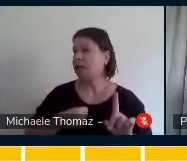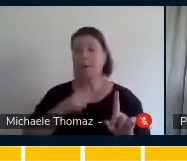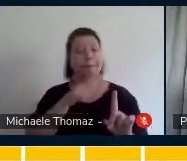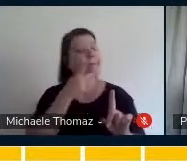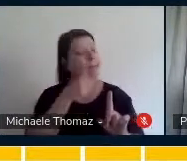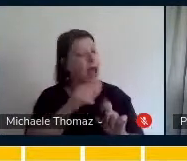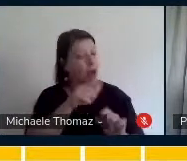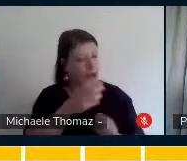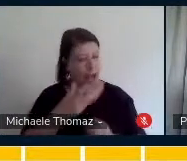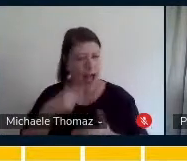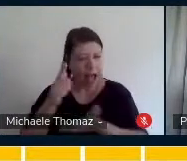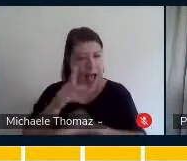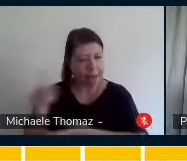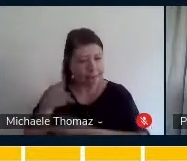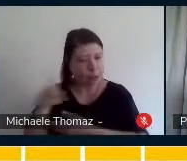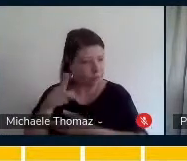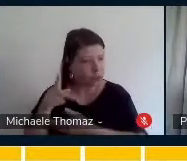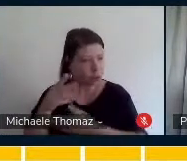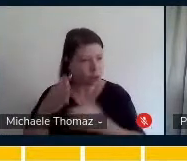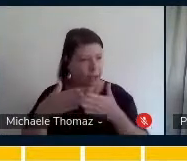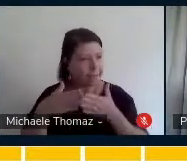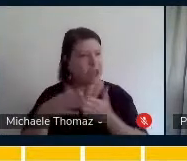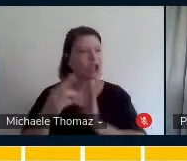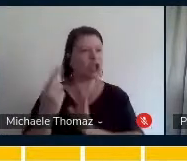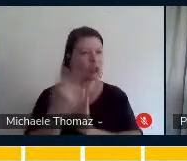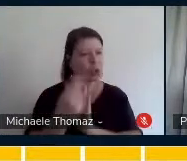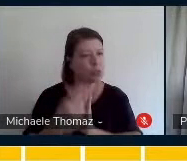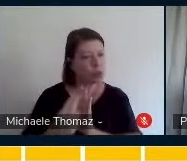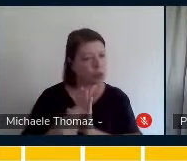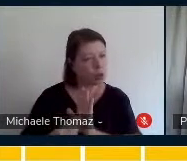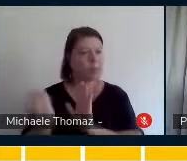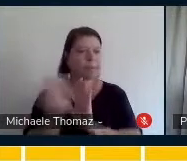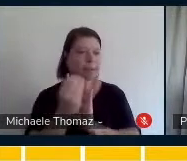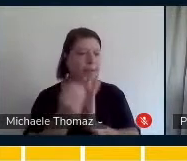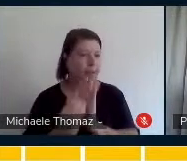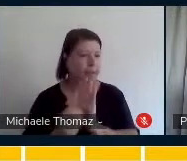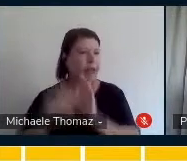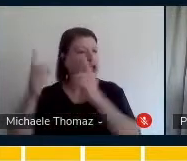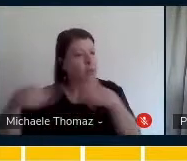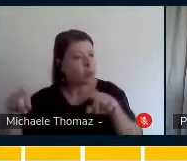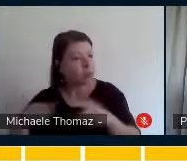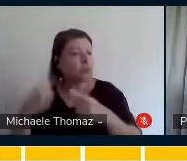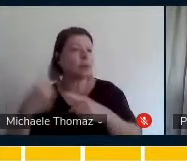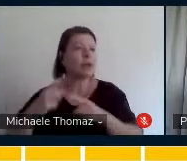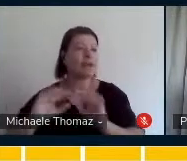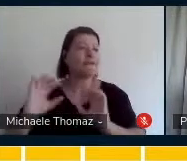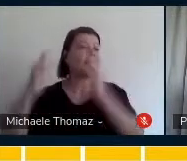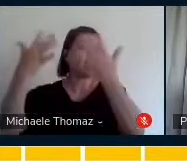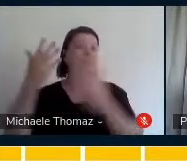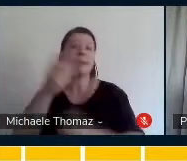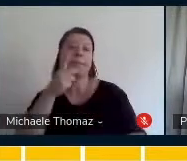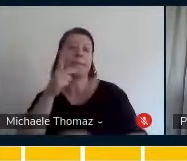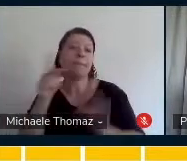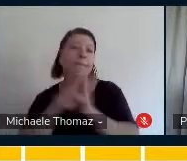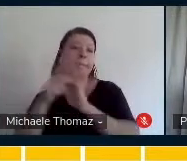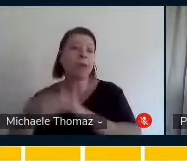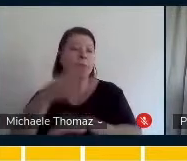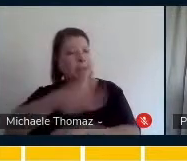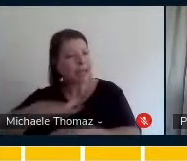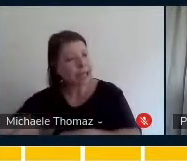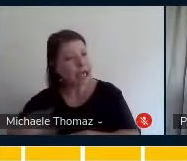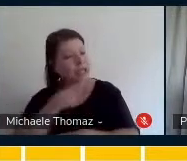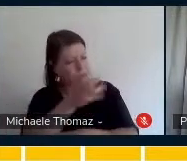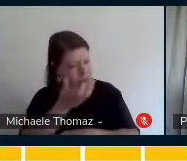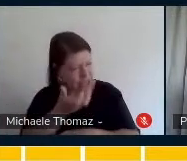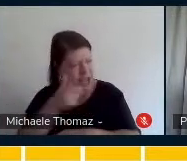professora vai fazer, a gente está na semana, a professora vai trazer música para vocês, você quer escolher